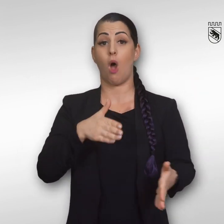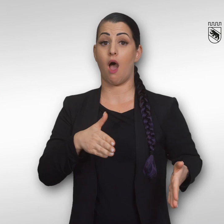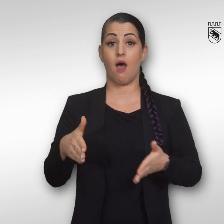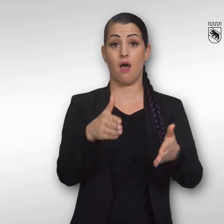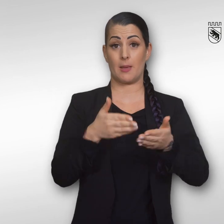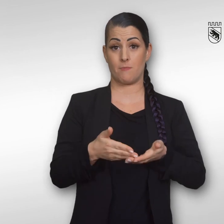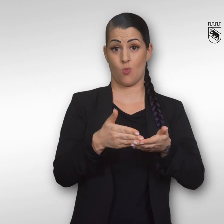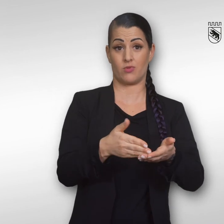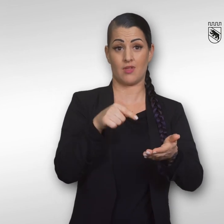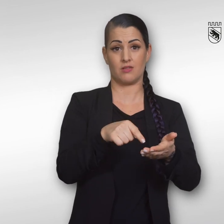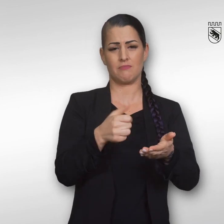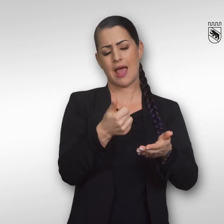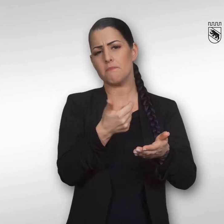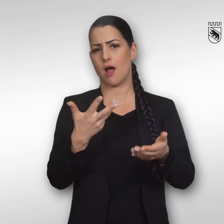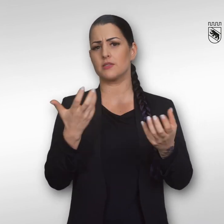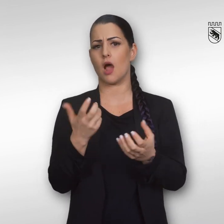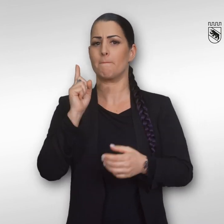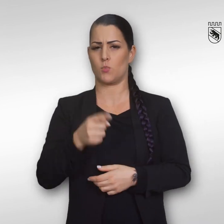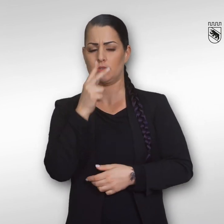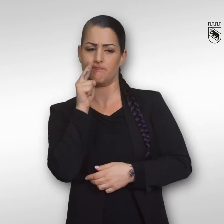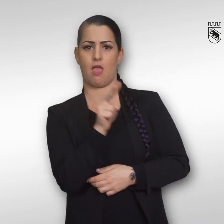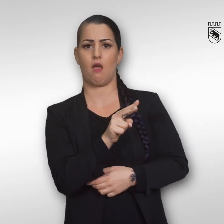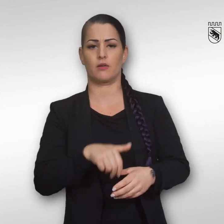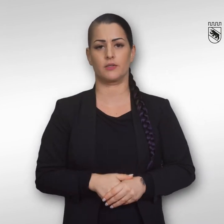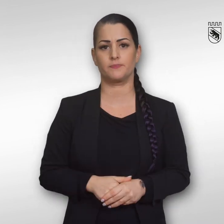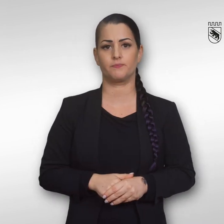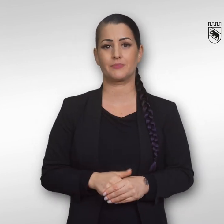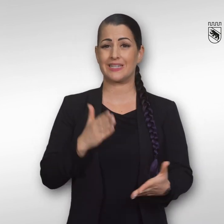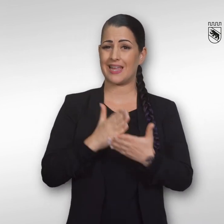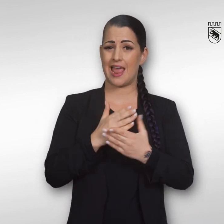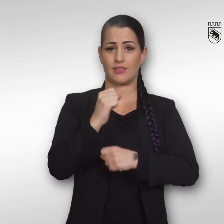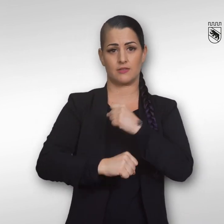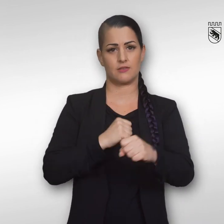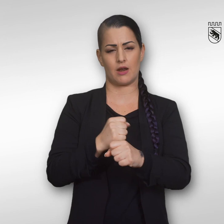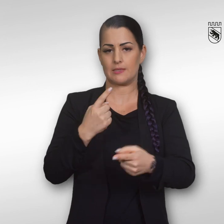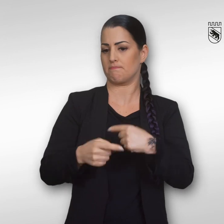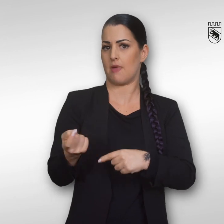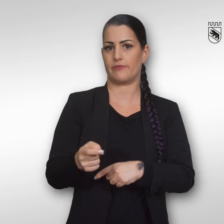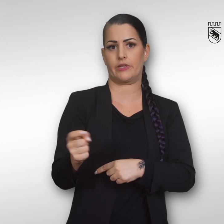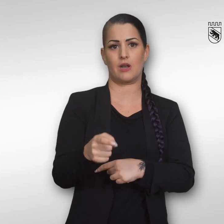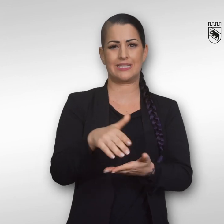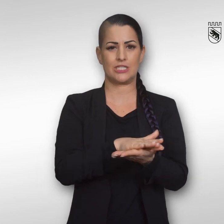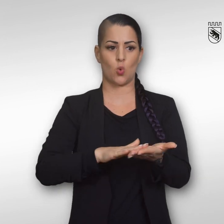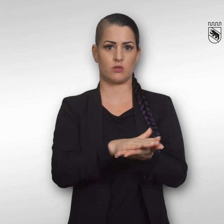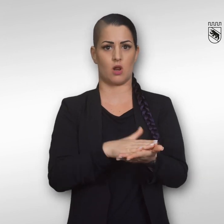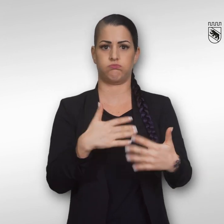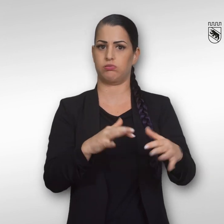Auch beim Areböteln gibt es einige Dinge zu beachten. Jahr für Jahr kommt es zu gefährlichen Situationen,